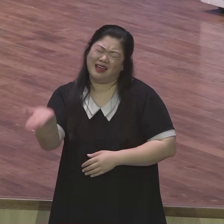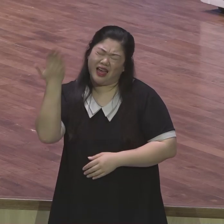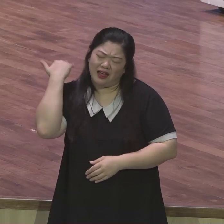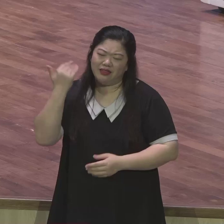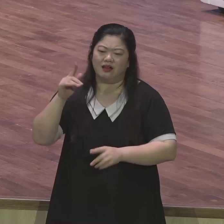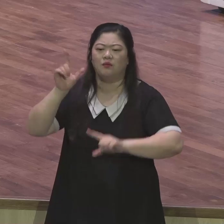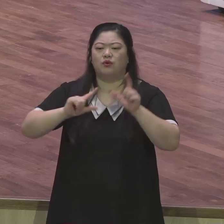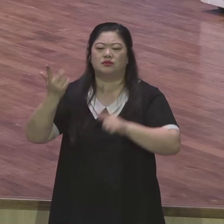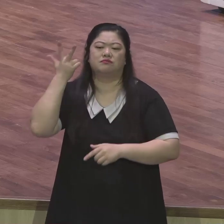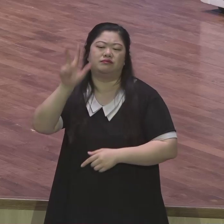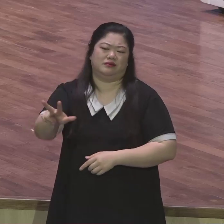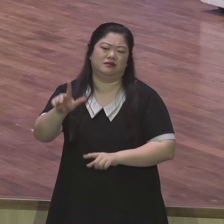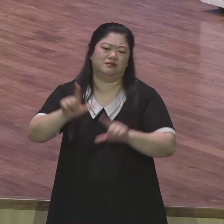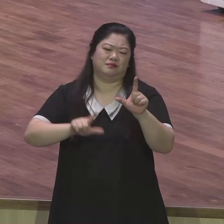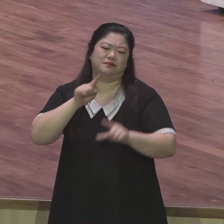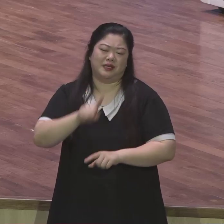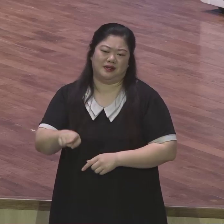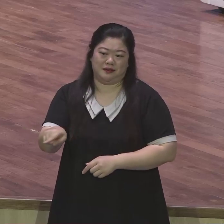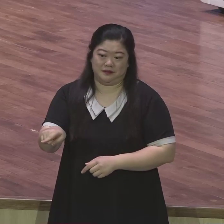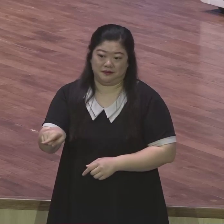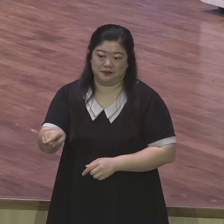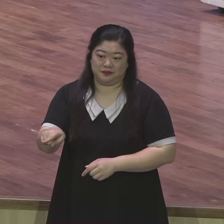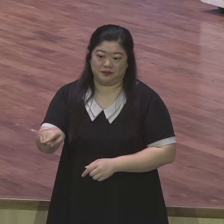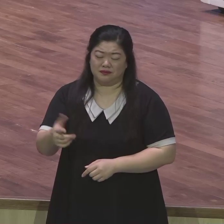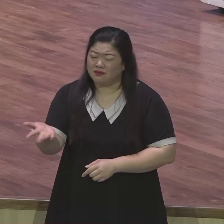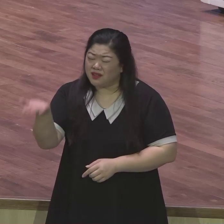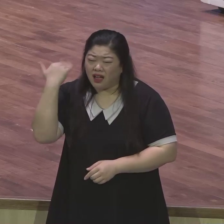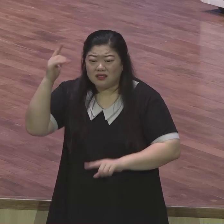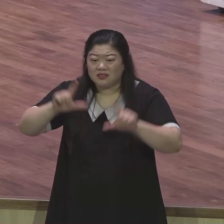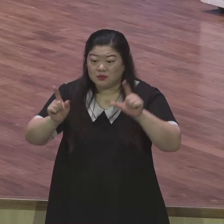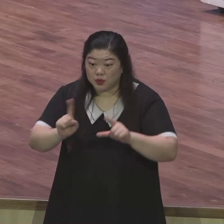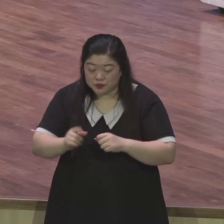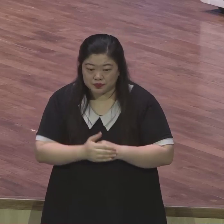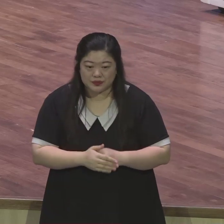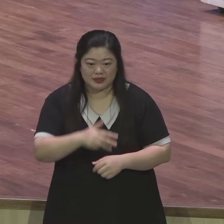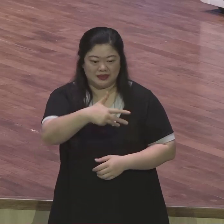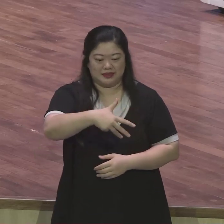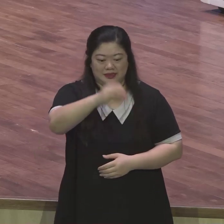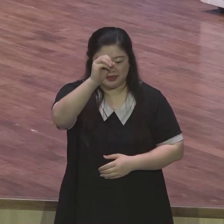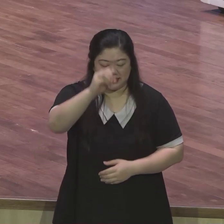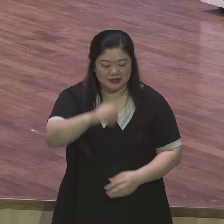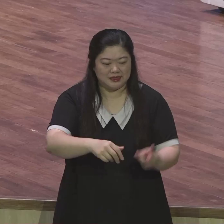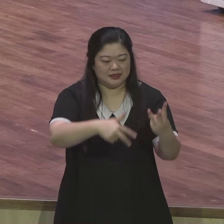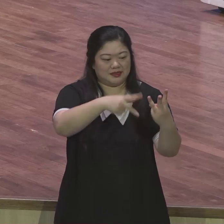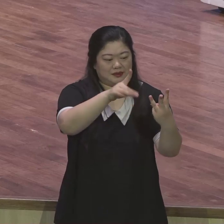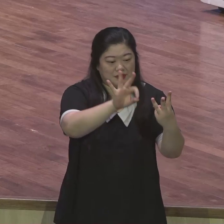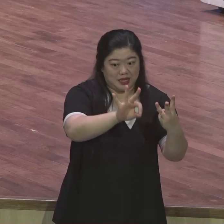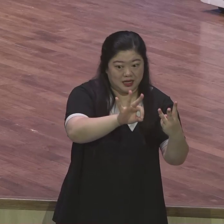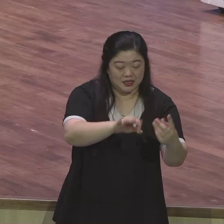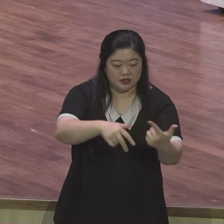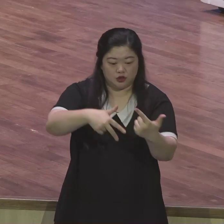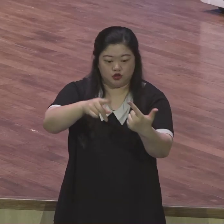우리의 예체질은 바로 창세기 3장, 6장, 11장 나중심, 육신중, 성공중심의 체질입니다